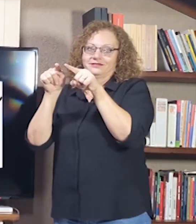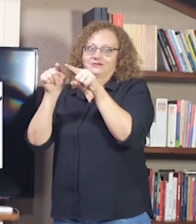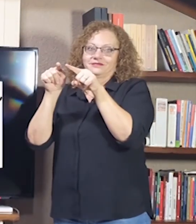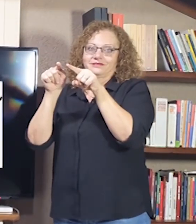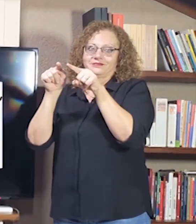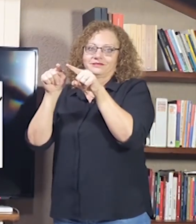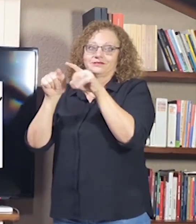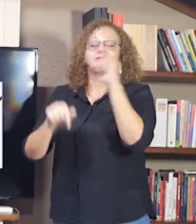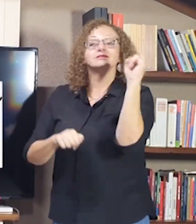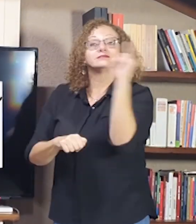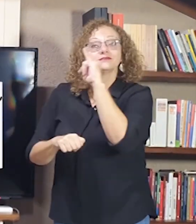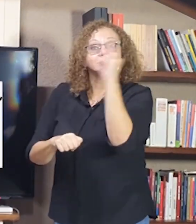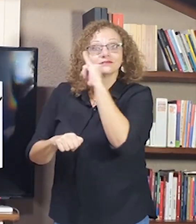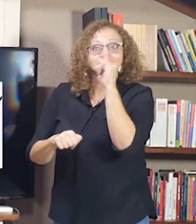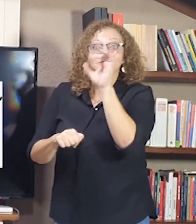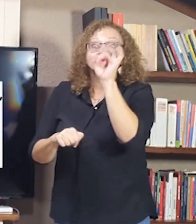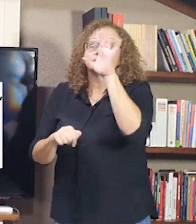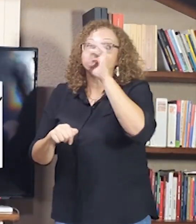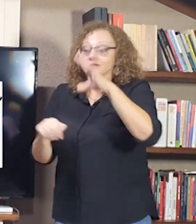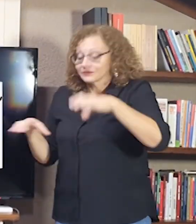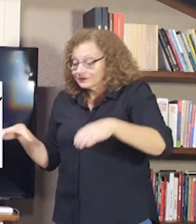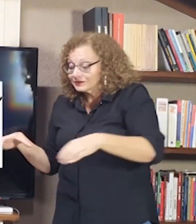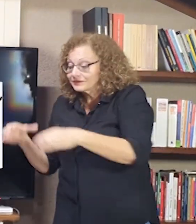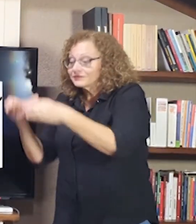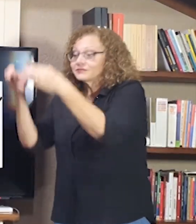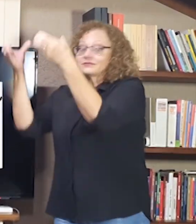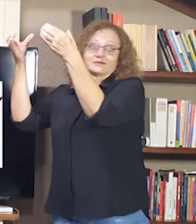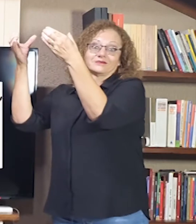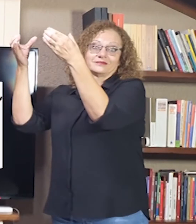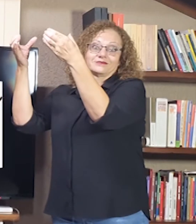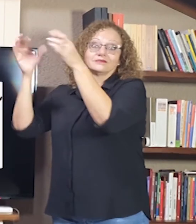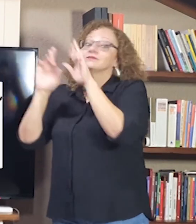das folhas. E, na Itália, apenas o tronco e os galhos.